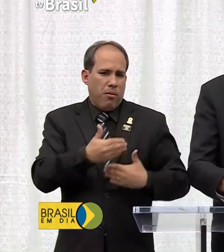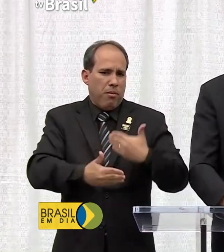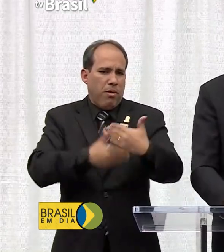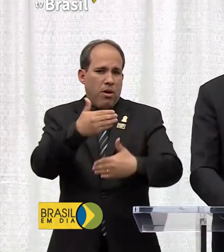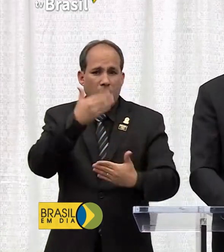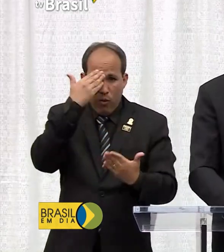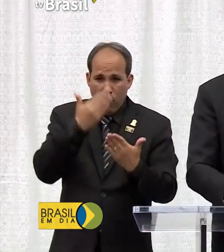propostas estão dando certo.